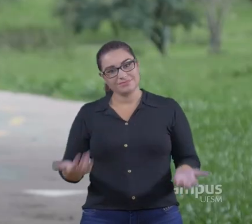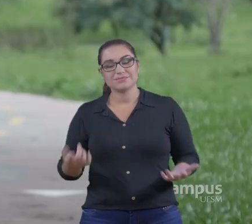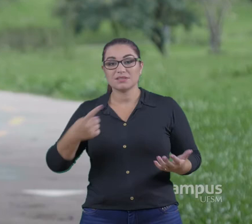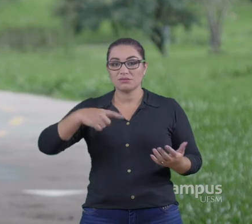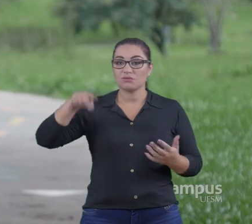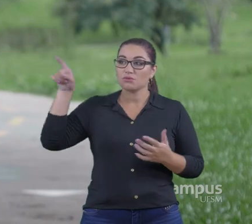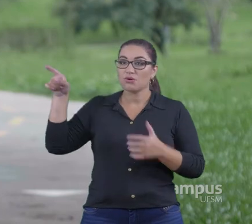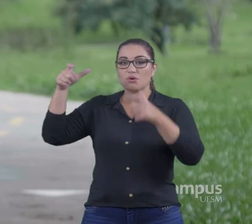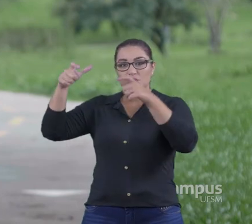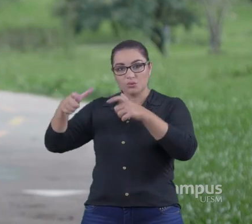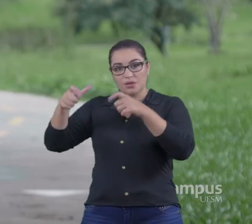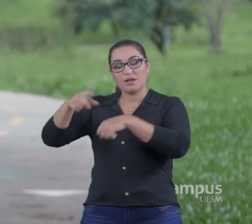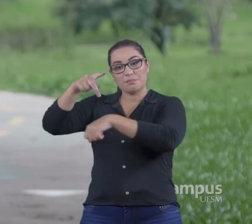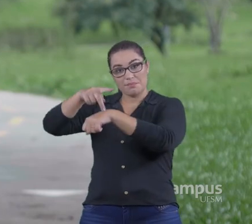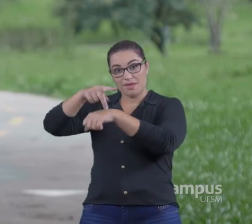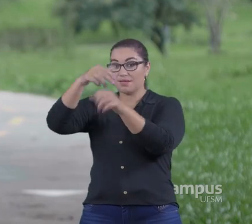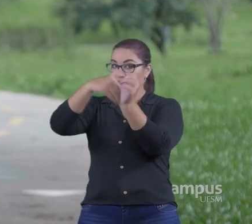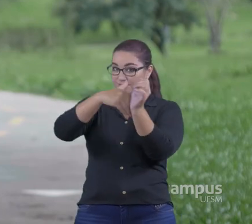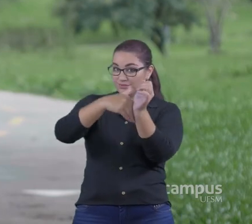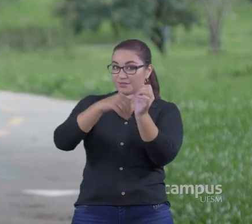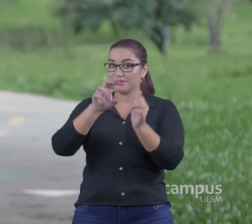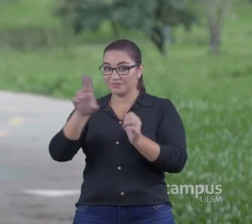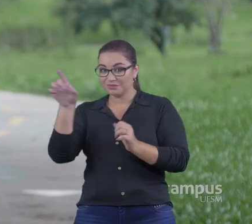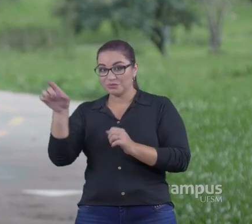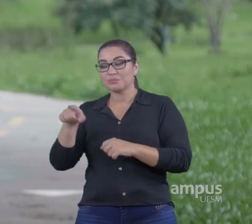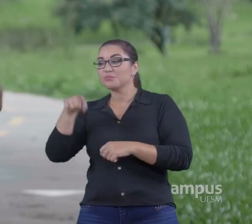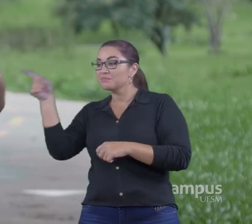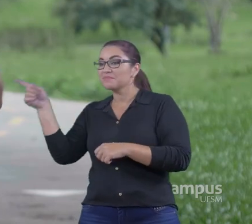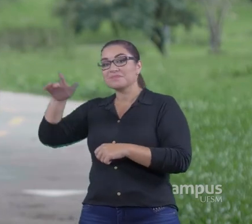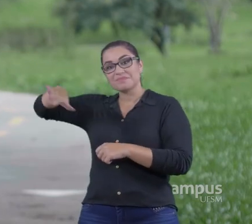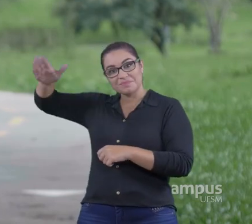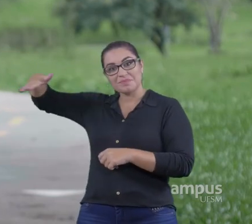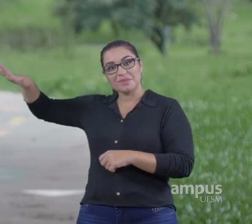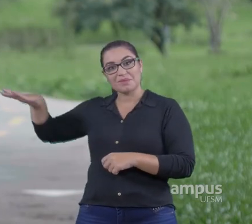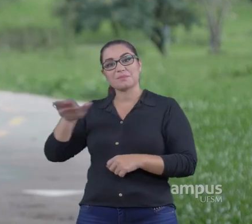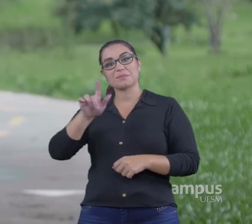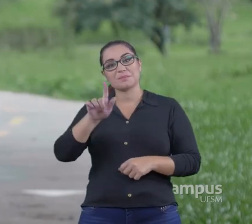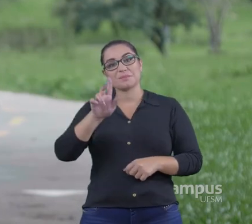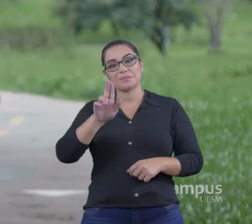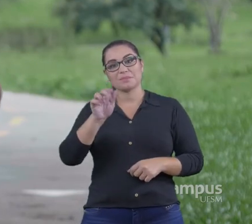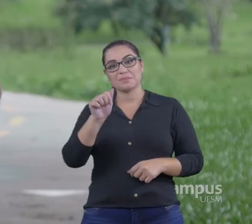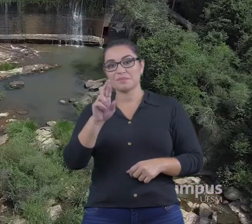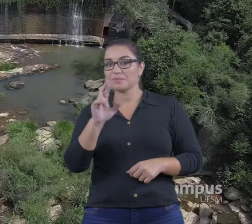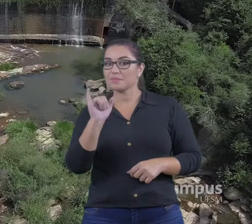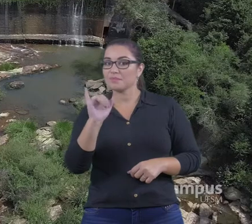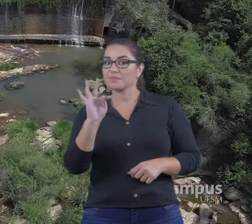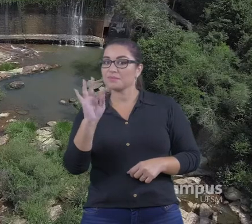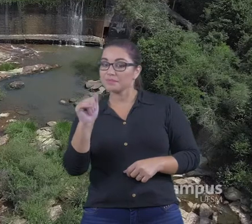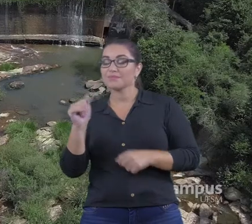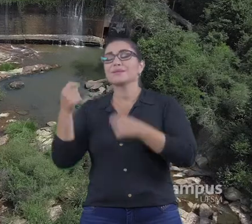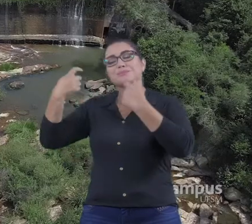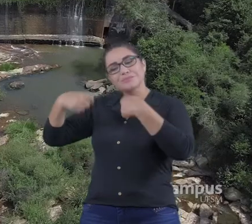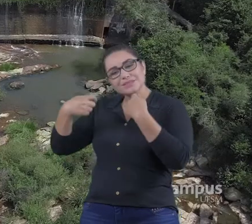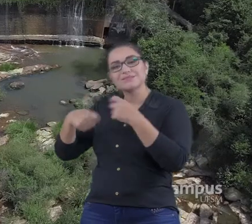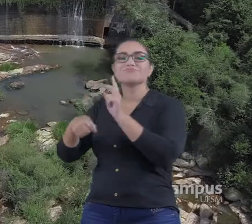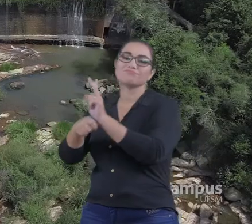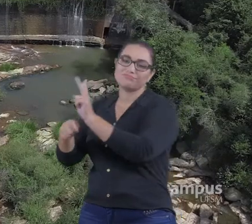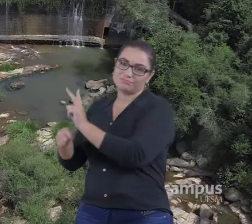Segredo E As Guaritas Elas necessitam Estar Protegidas Para que qualquer